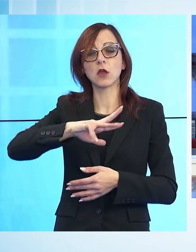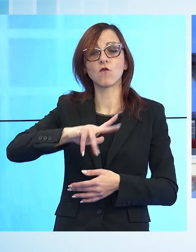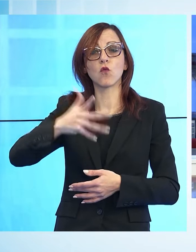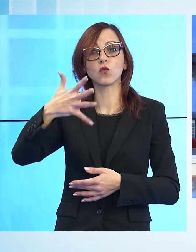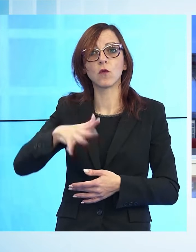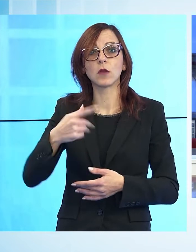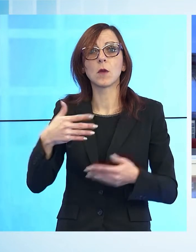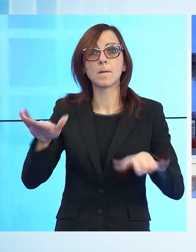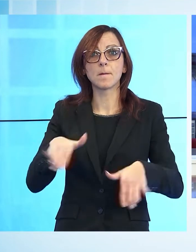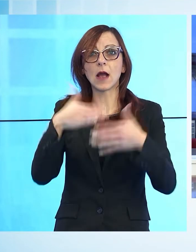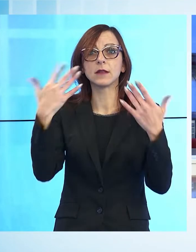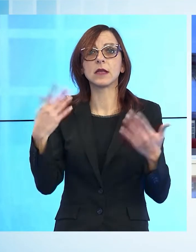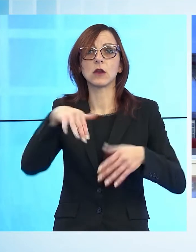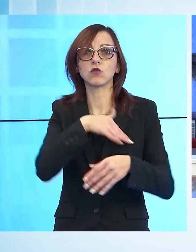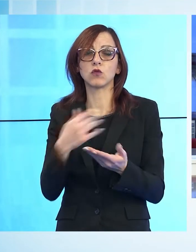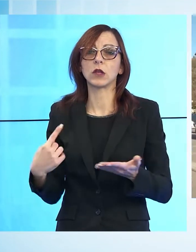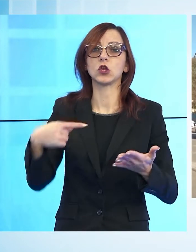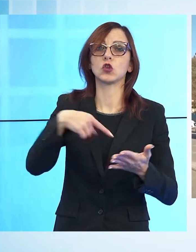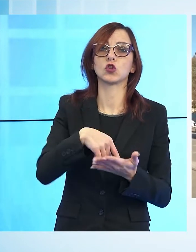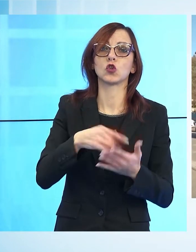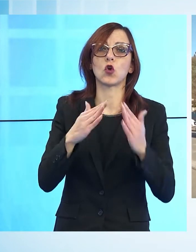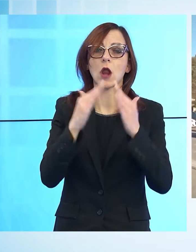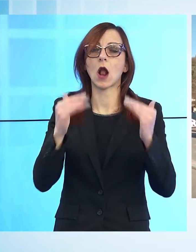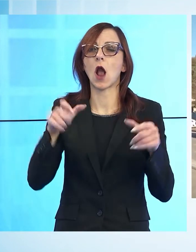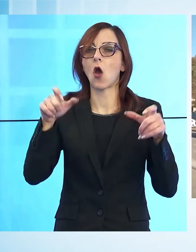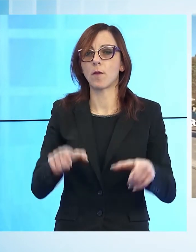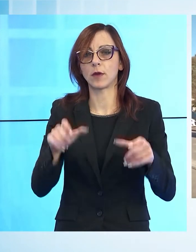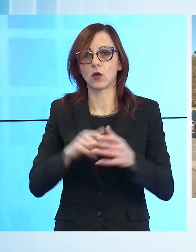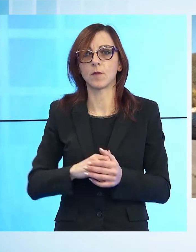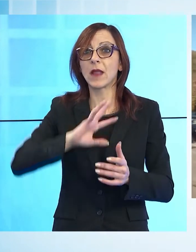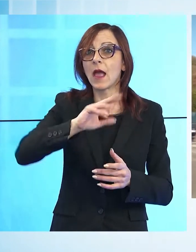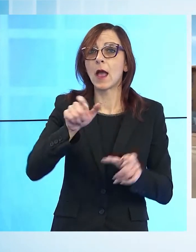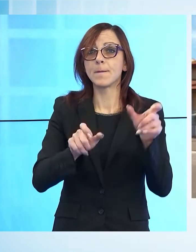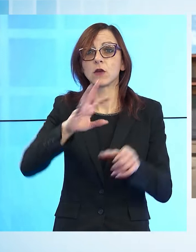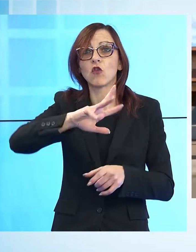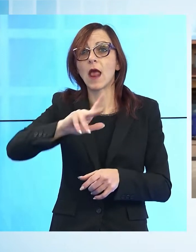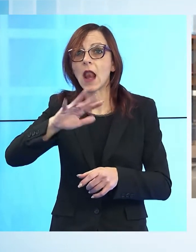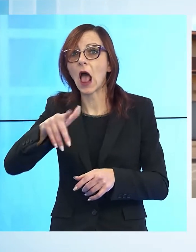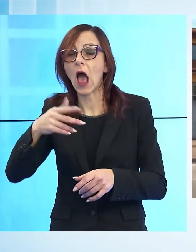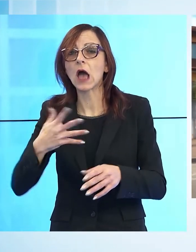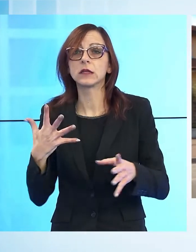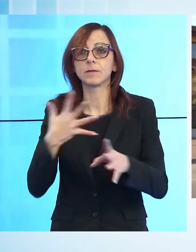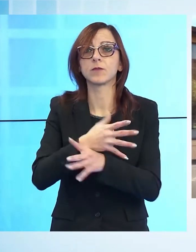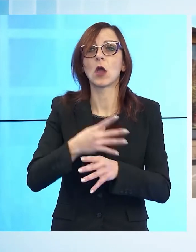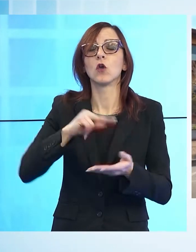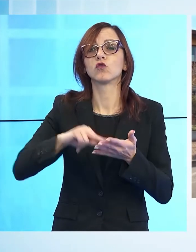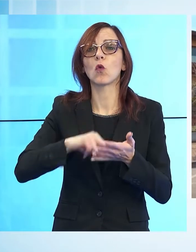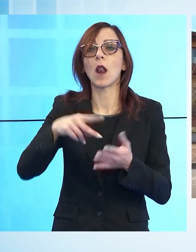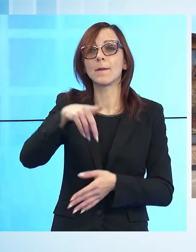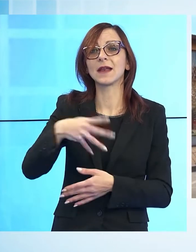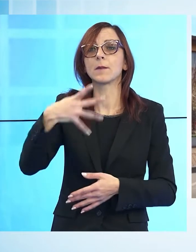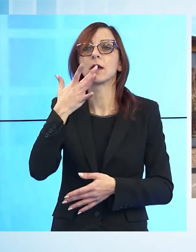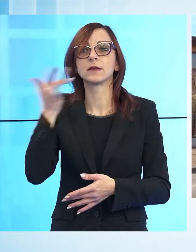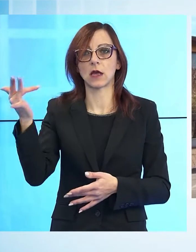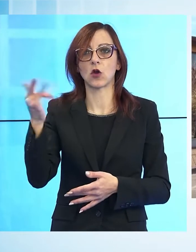dovuti tornare alle proprie case. Ladri in azione nella notte alla scuola media Pellegrini di Massa Rosa. I gnoti si sono